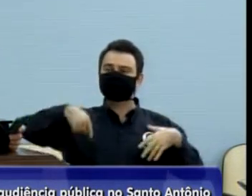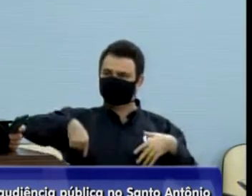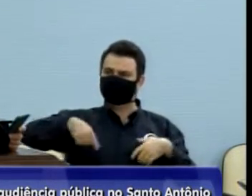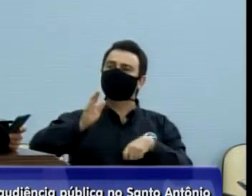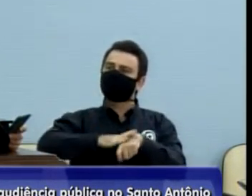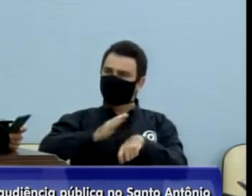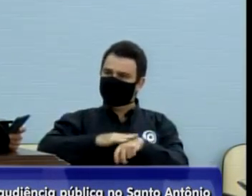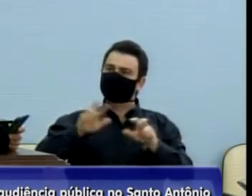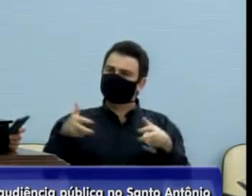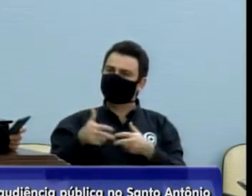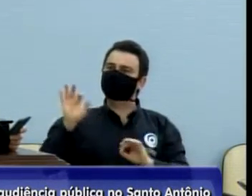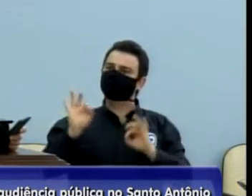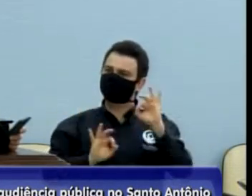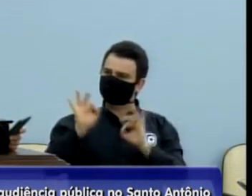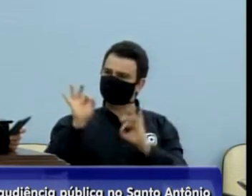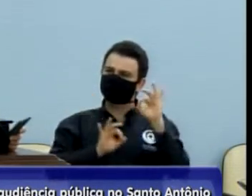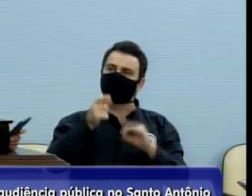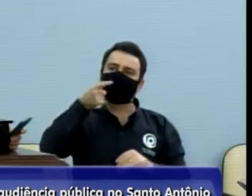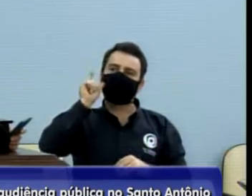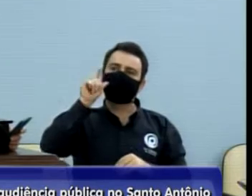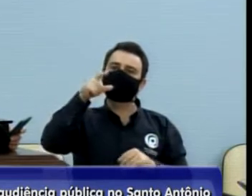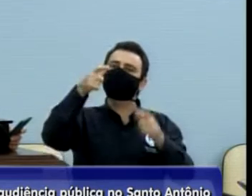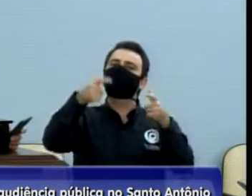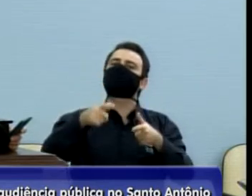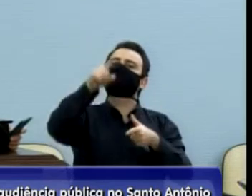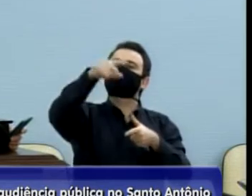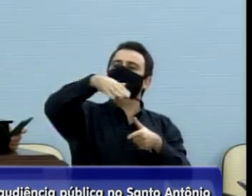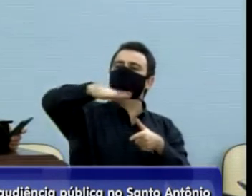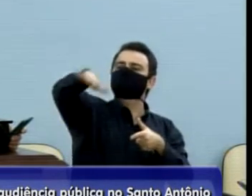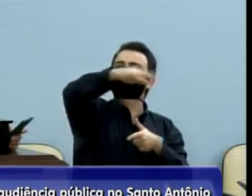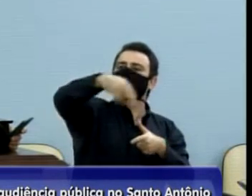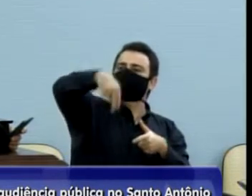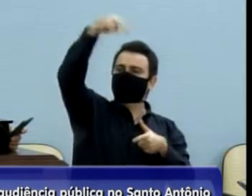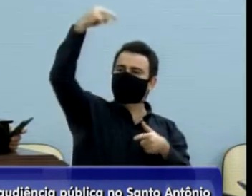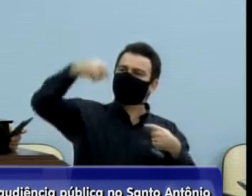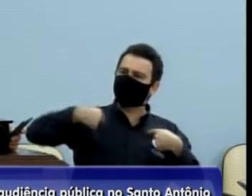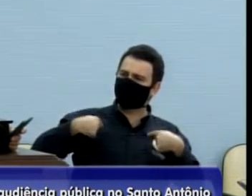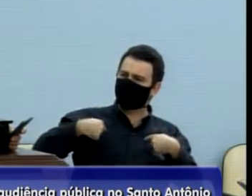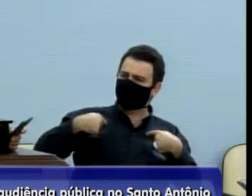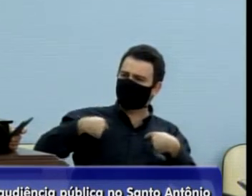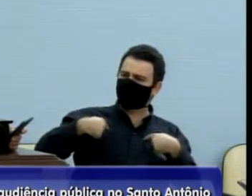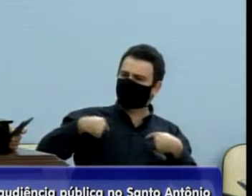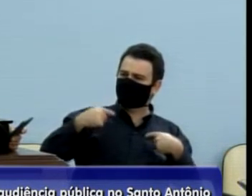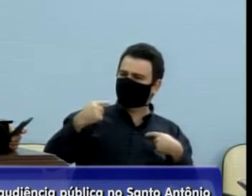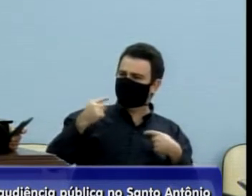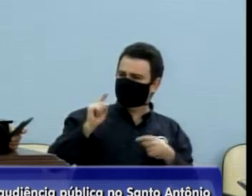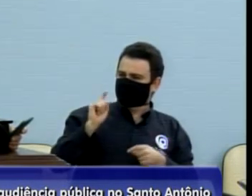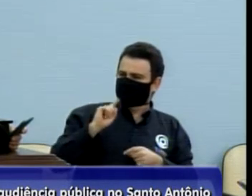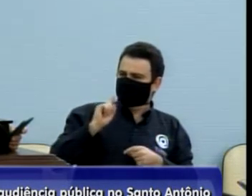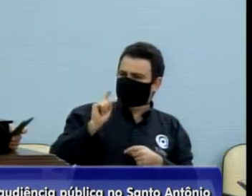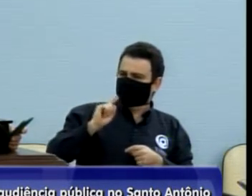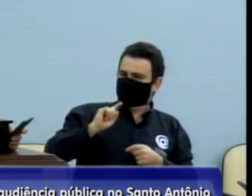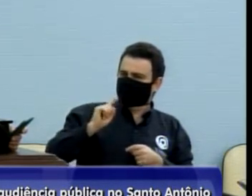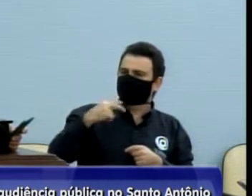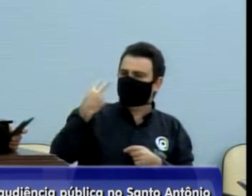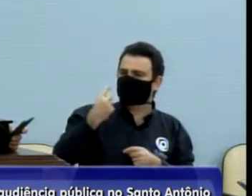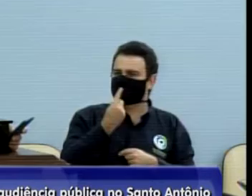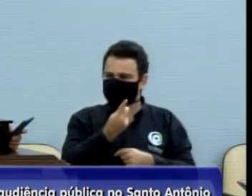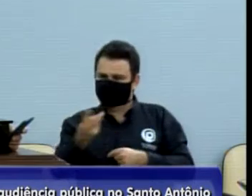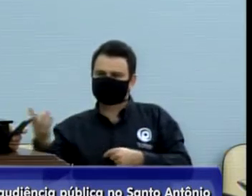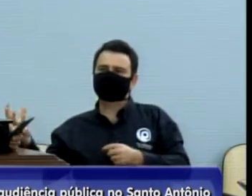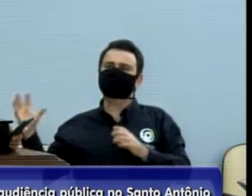realizou ontem na região norte, na verdade não foi o Pedro, os vereadores, a Câmara Municipal,